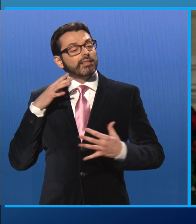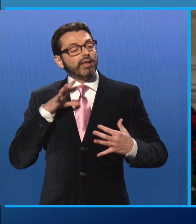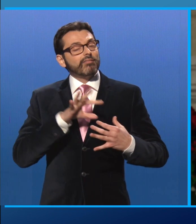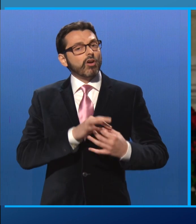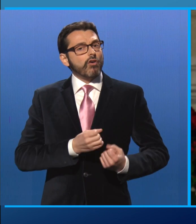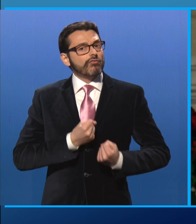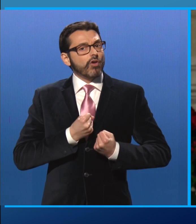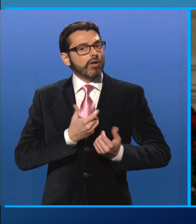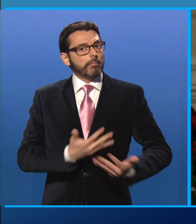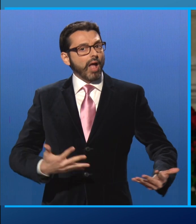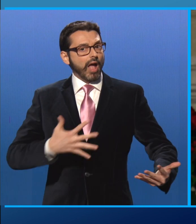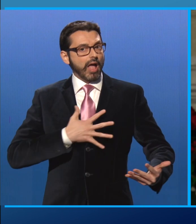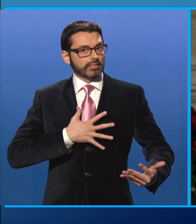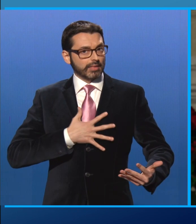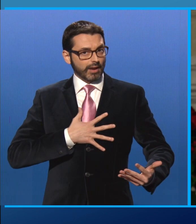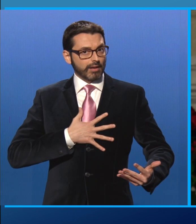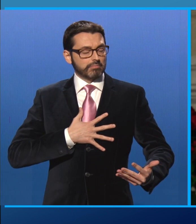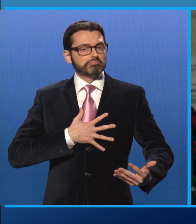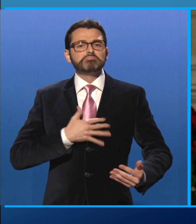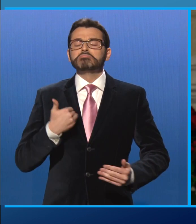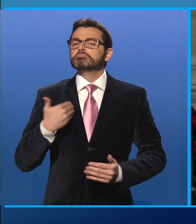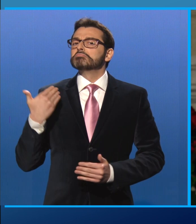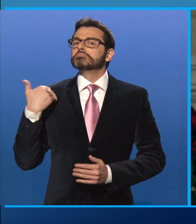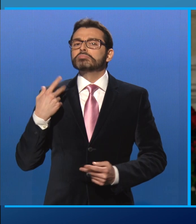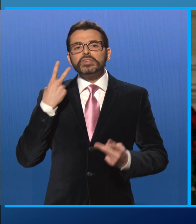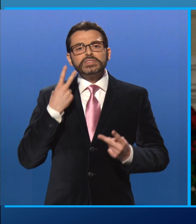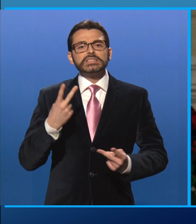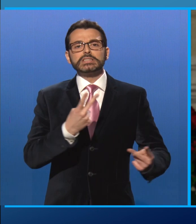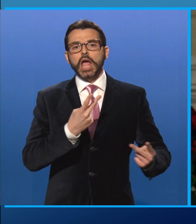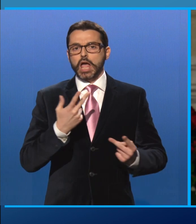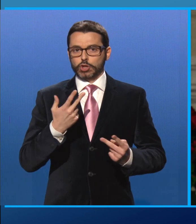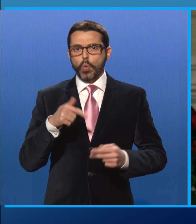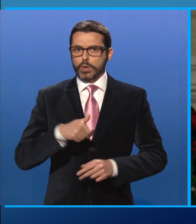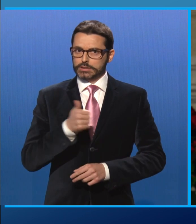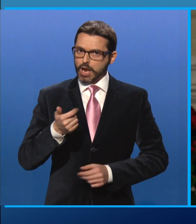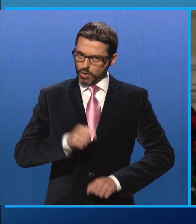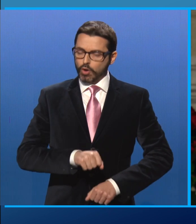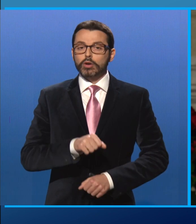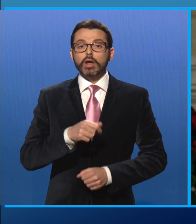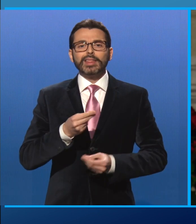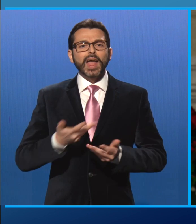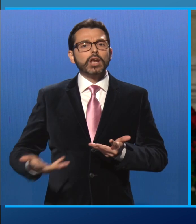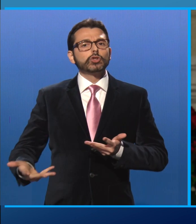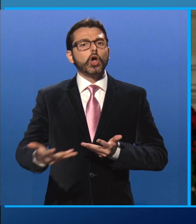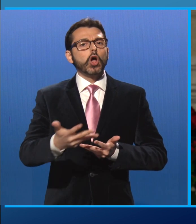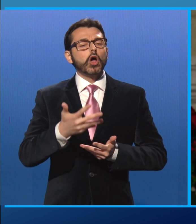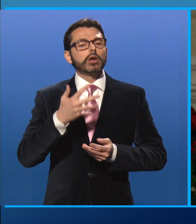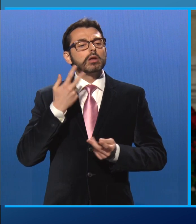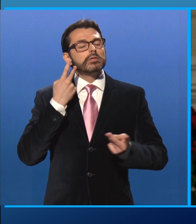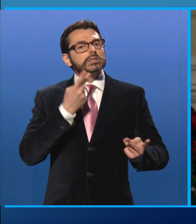Ho visitato, anche quest'anno, numerosi territori. Ho incontrato tante donne e